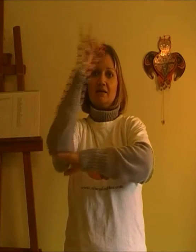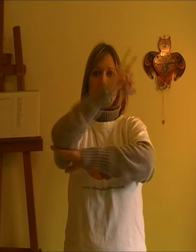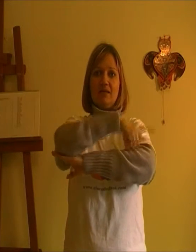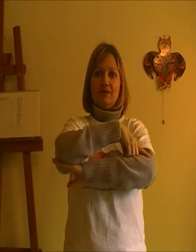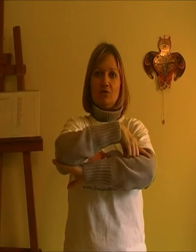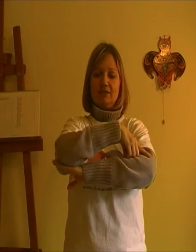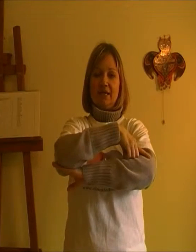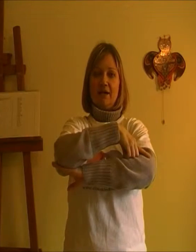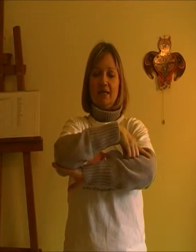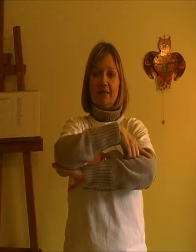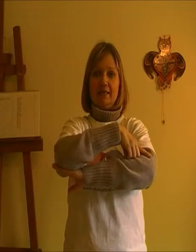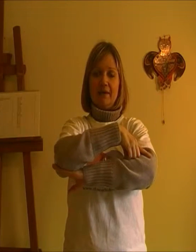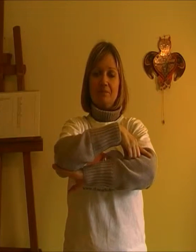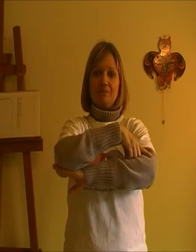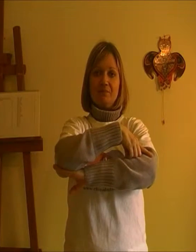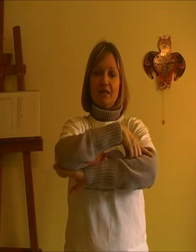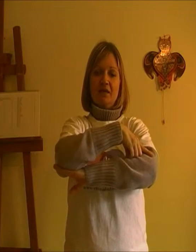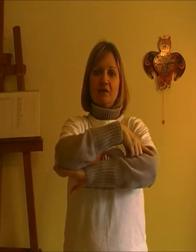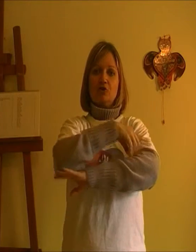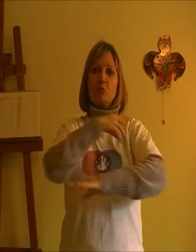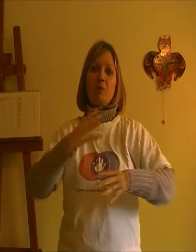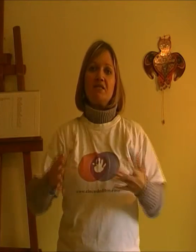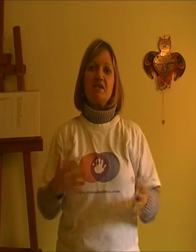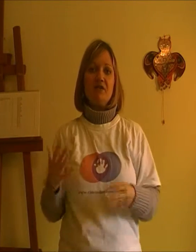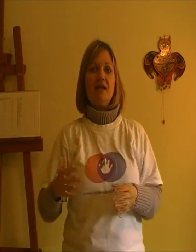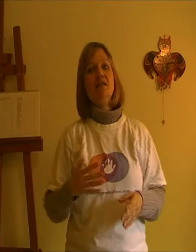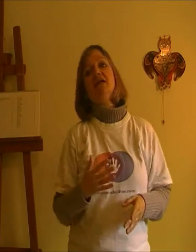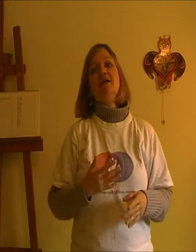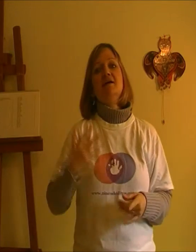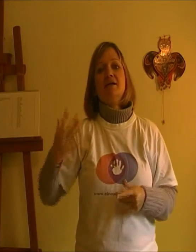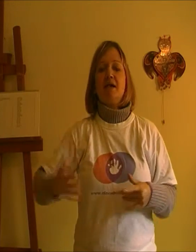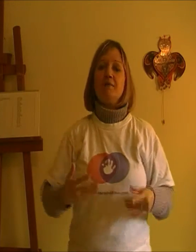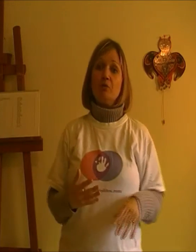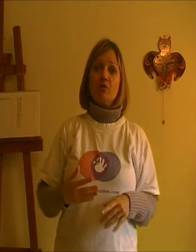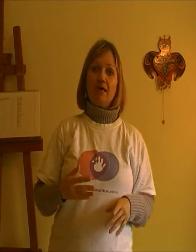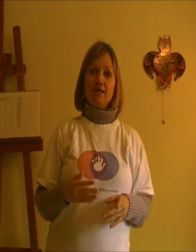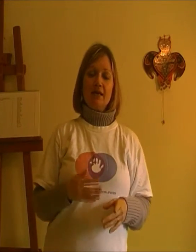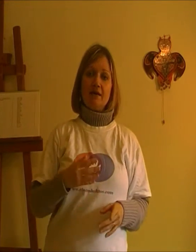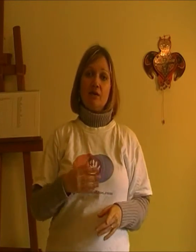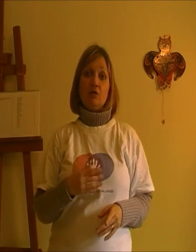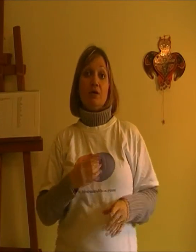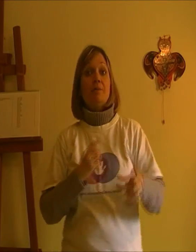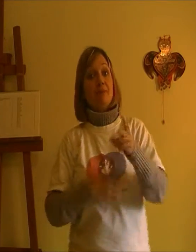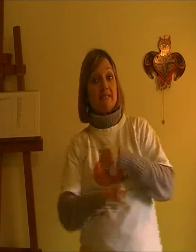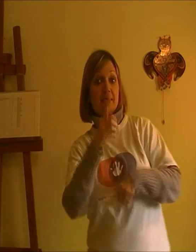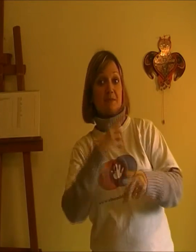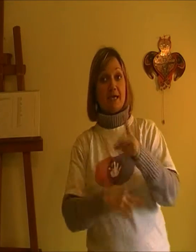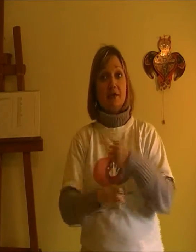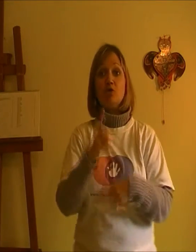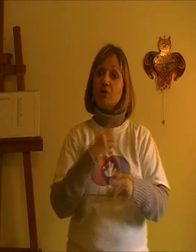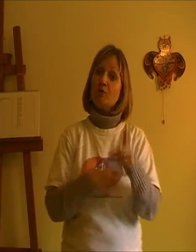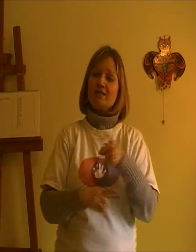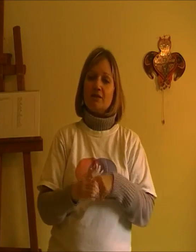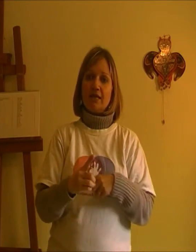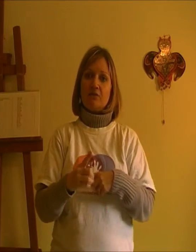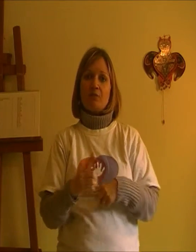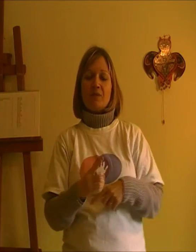entero, y se acaba el día. Entonces, como veis, al final he cambiado un poco la letra y digo, please keep signing, continúa signando.